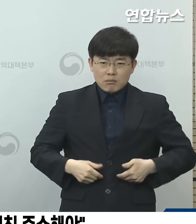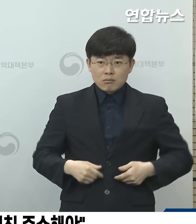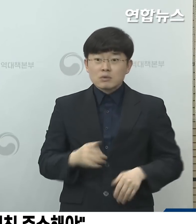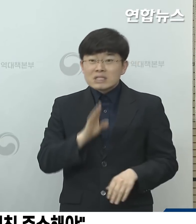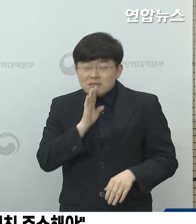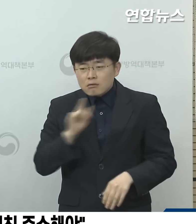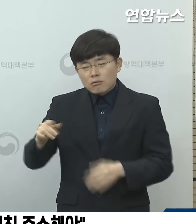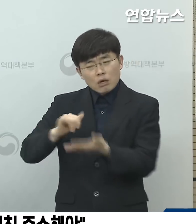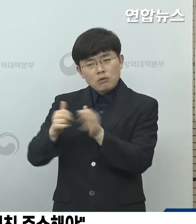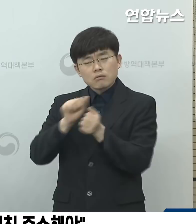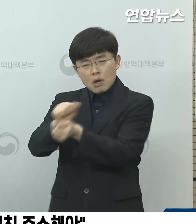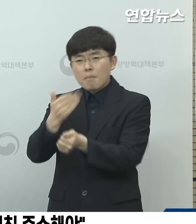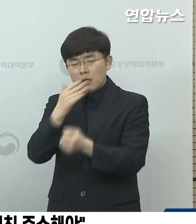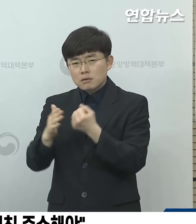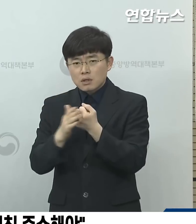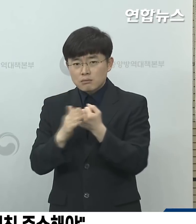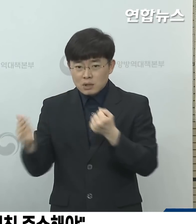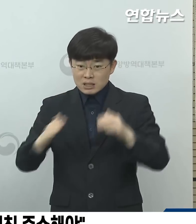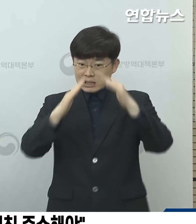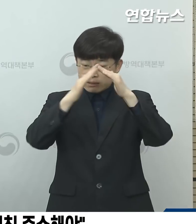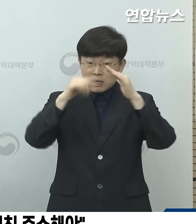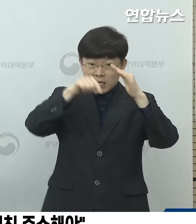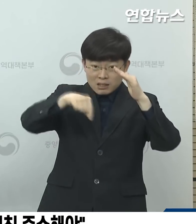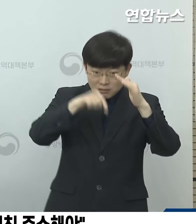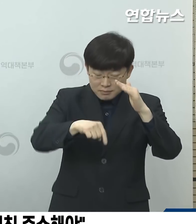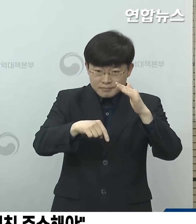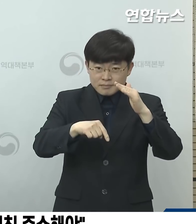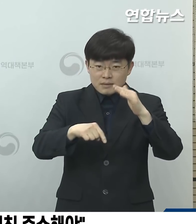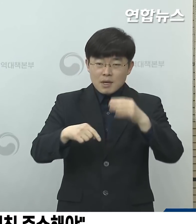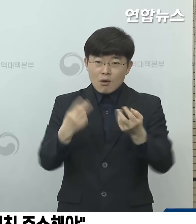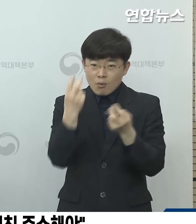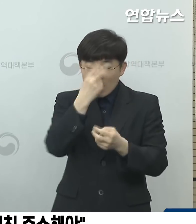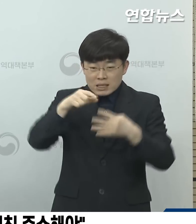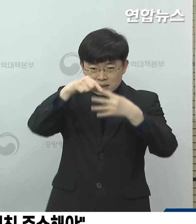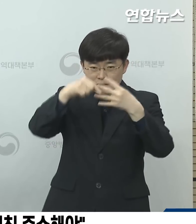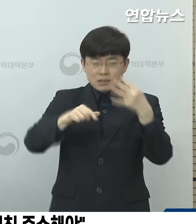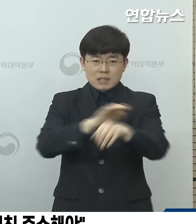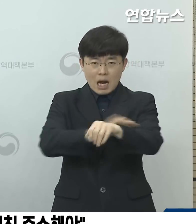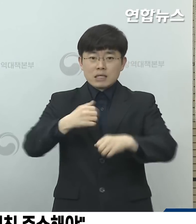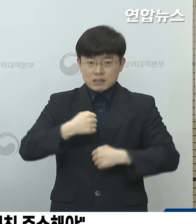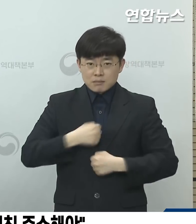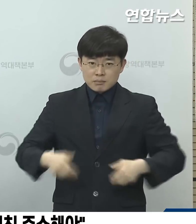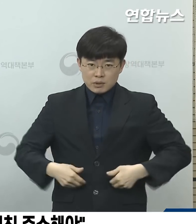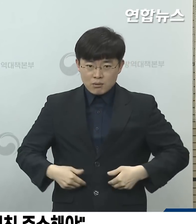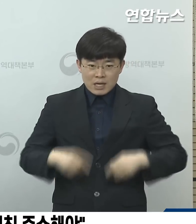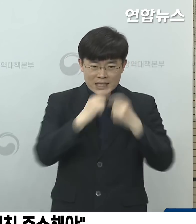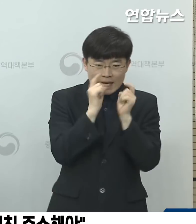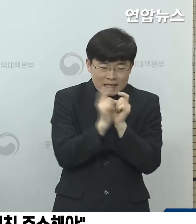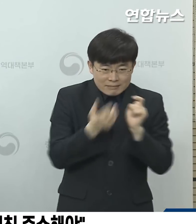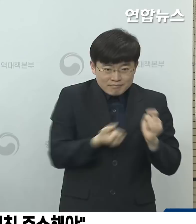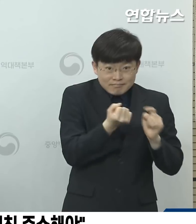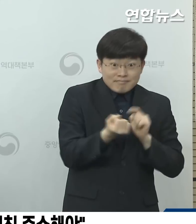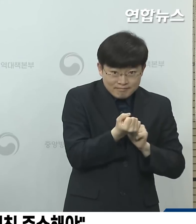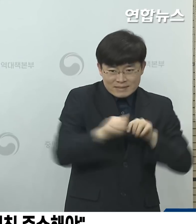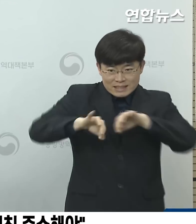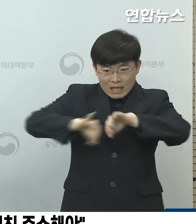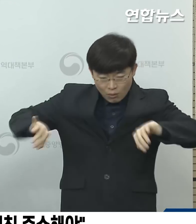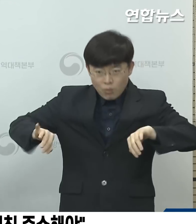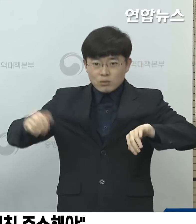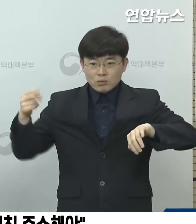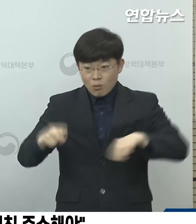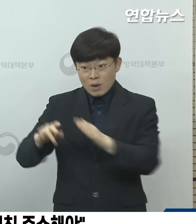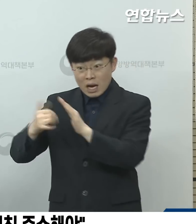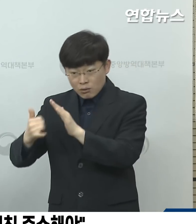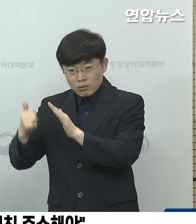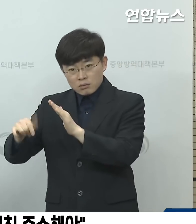자가격리 중에서의 자가격리 지침을 준수하는 게 중요합니다. 개인 물품은 따로 사용하고 또 가족